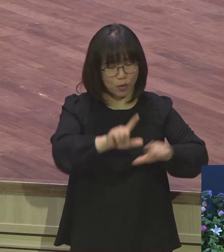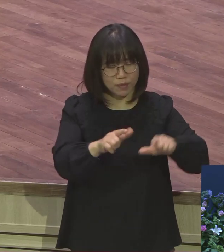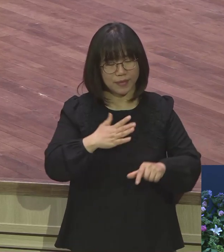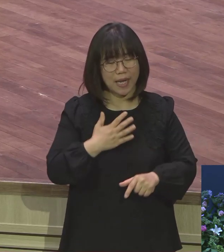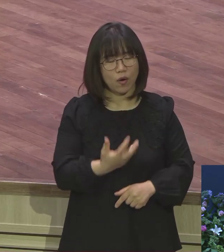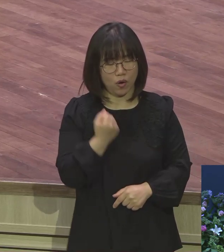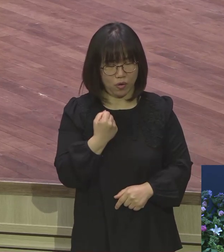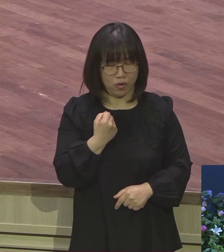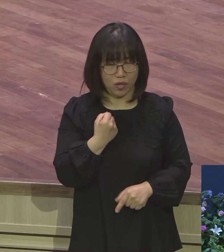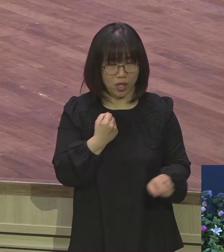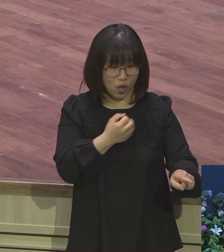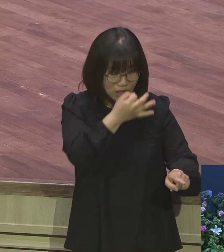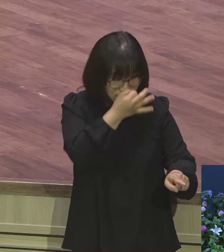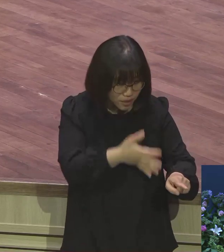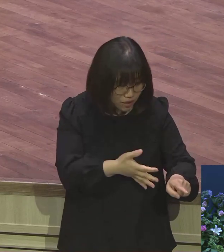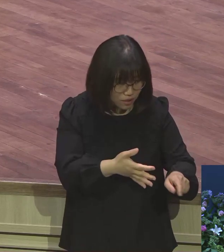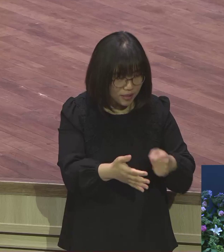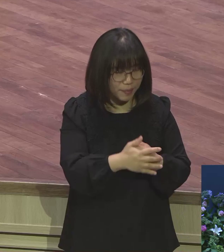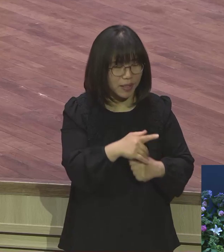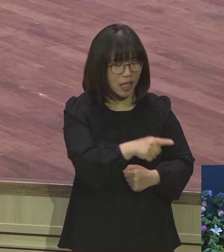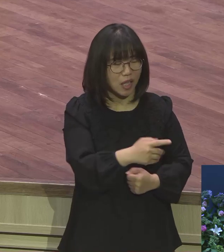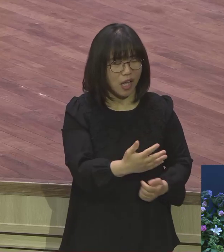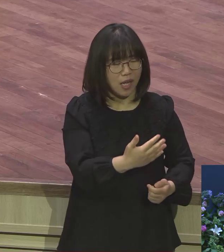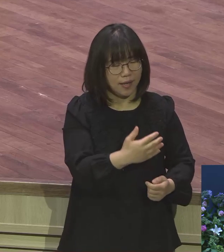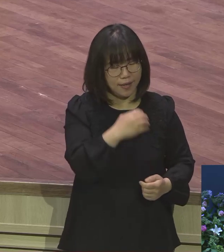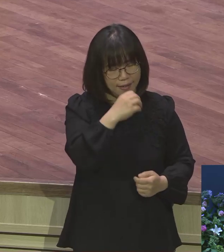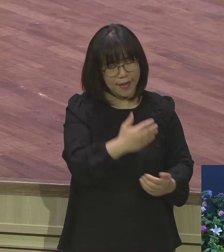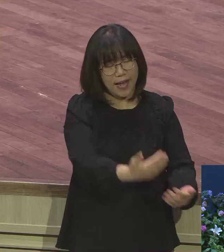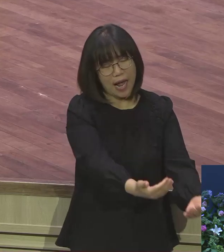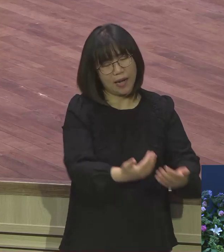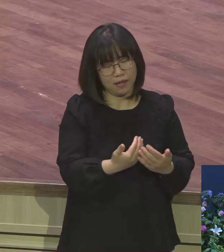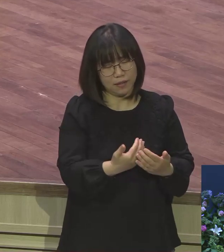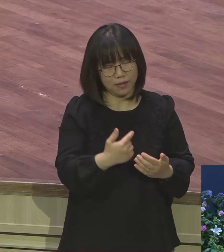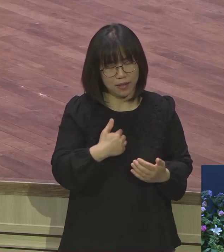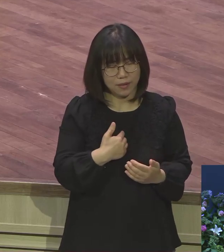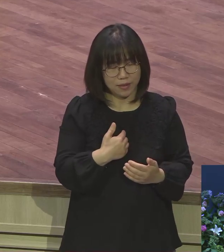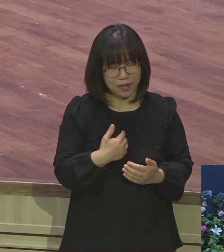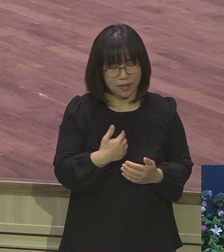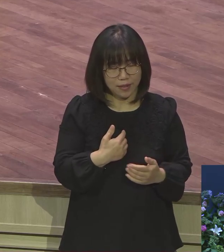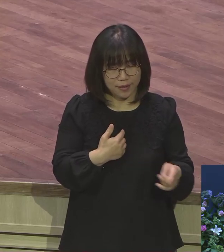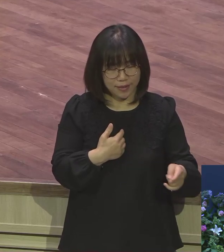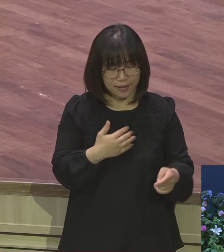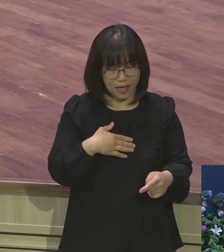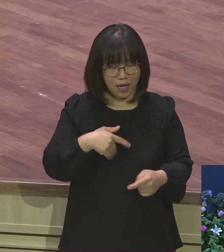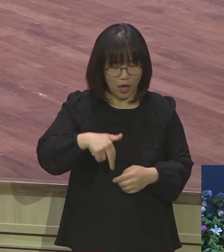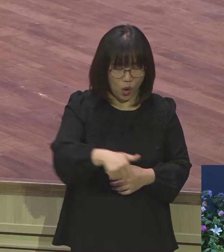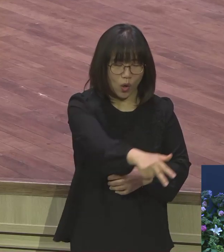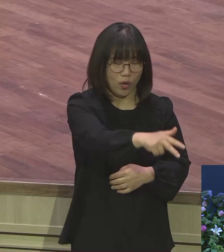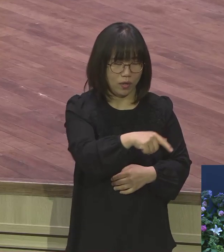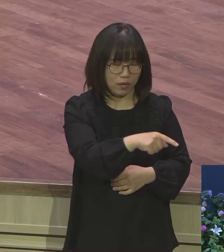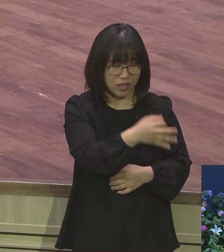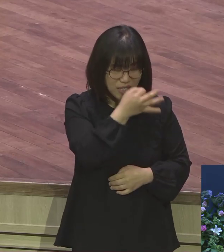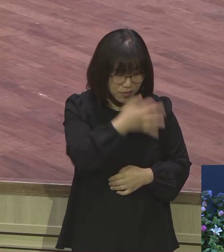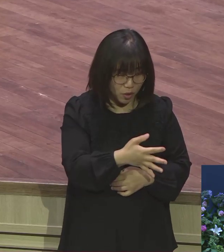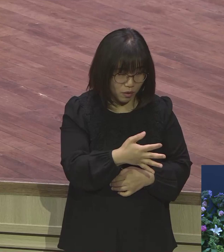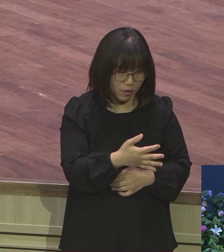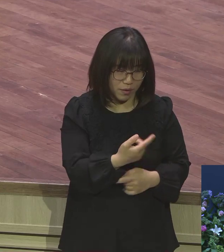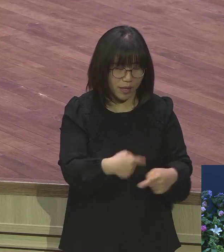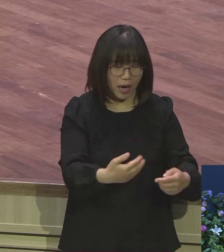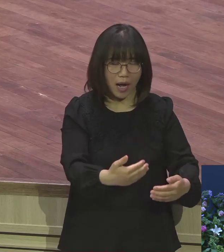힘들어해서 내가 너를 안고 그래서 그렇게 제가 그렇게 내용이 그렇게 나와 있습니다